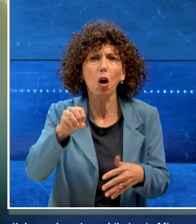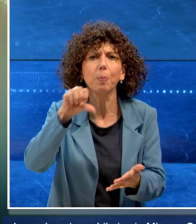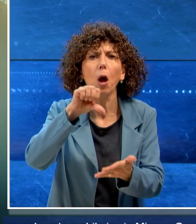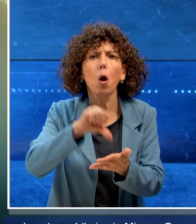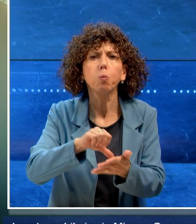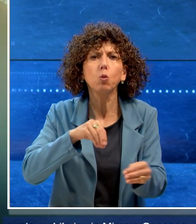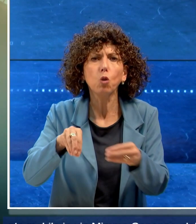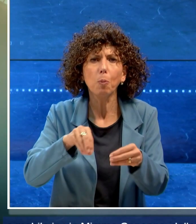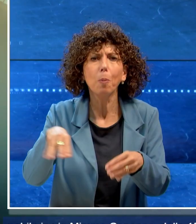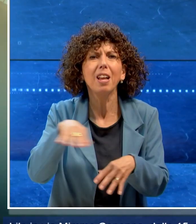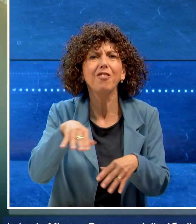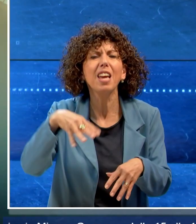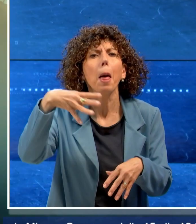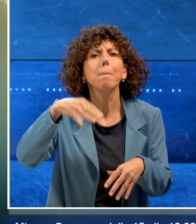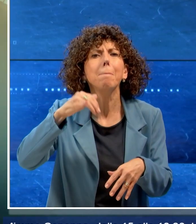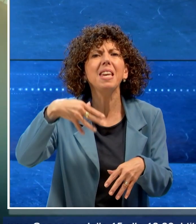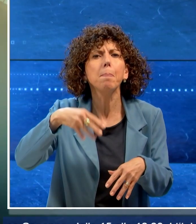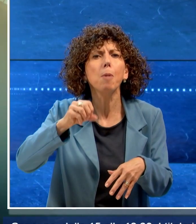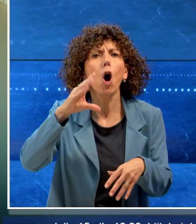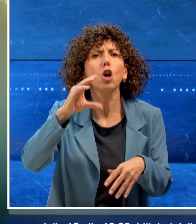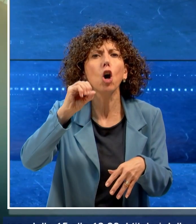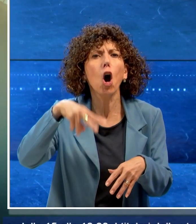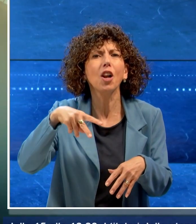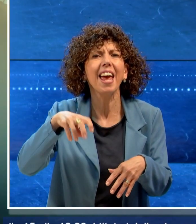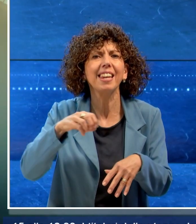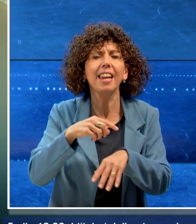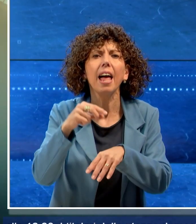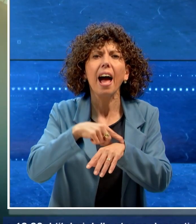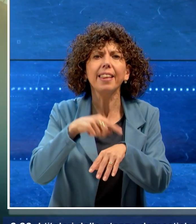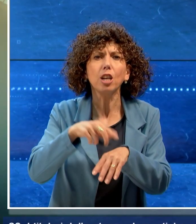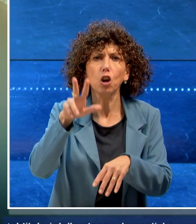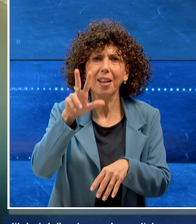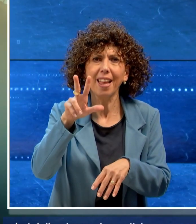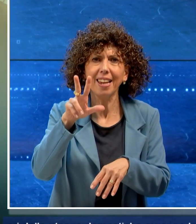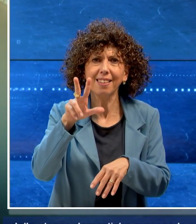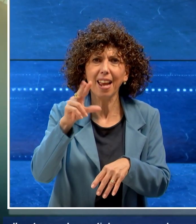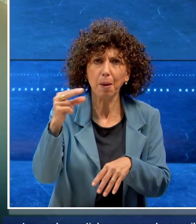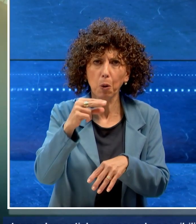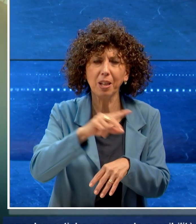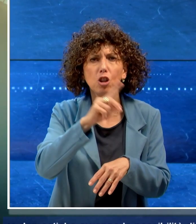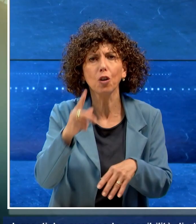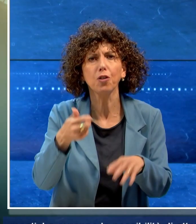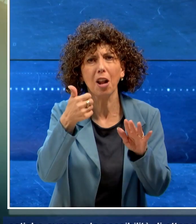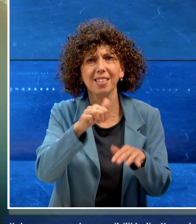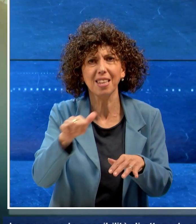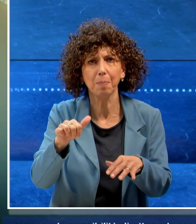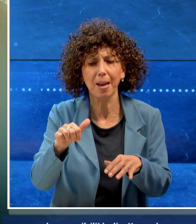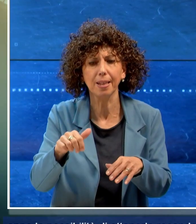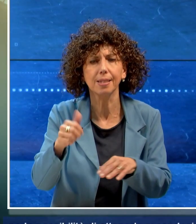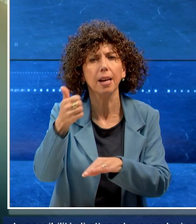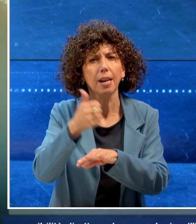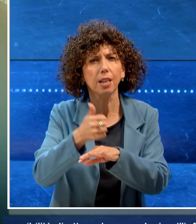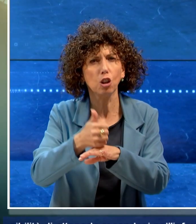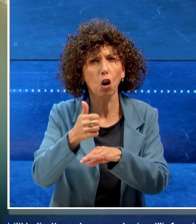in via Mimmo Conenna dalle 15 al 18.30. I titolari delle utenze domestiche